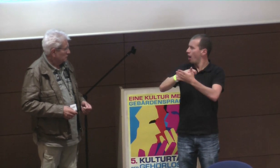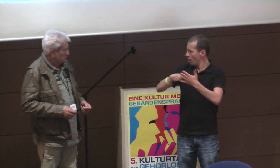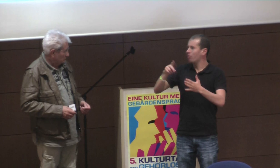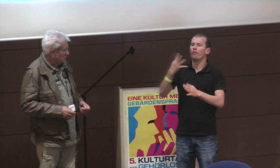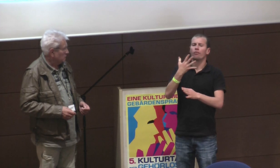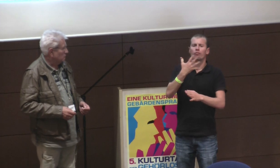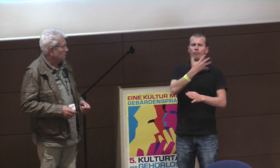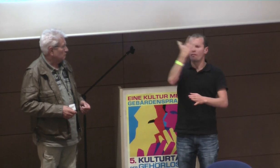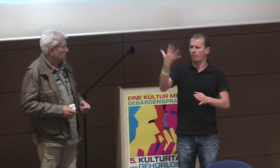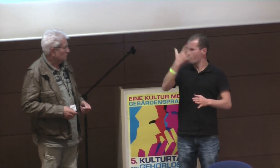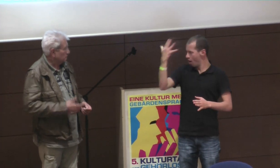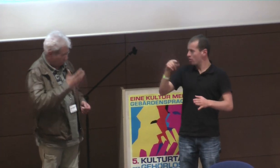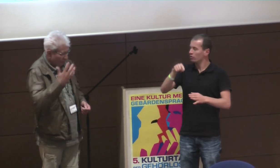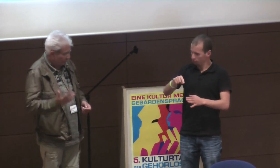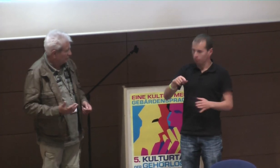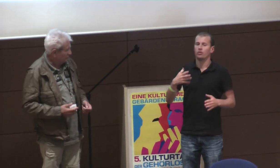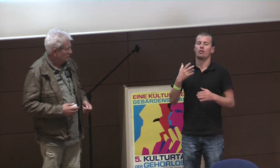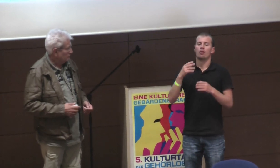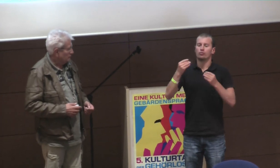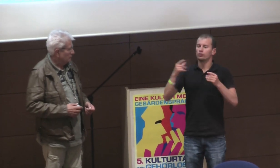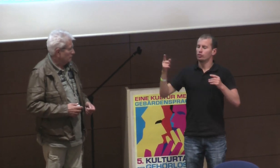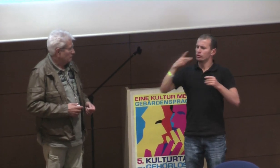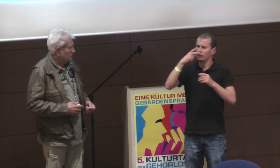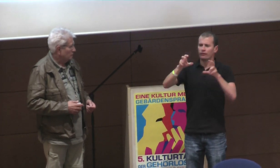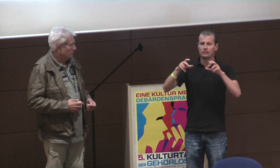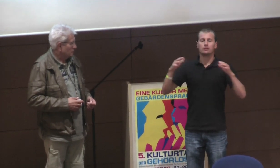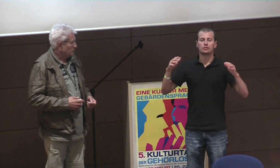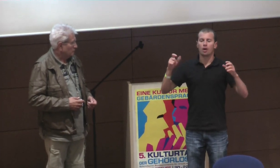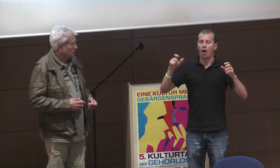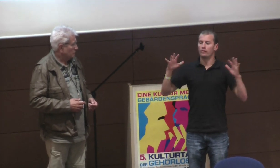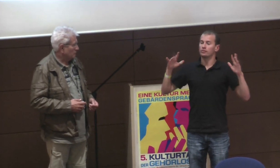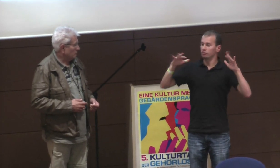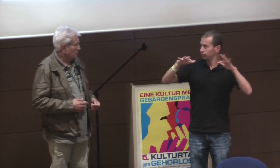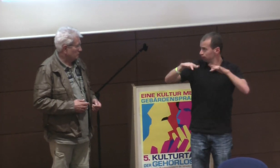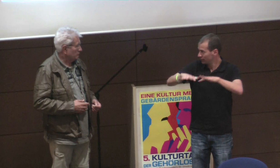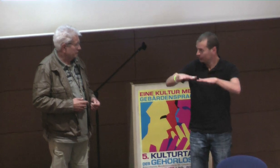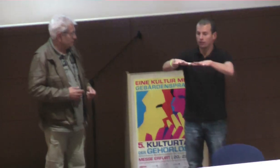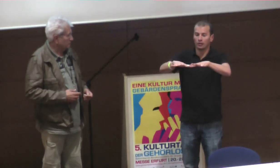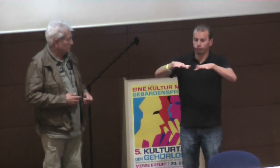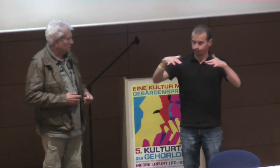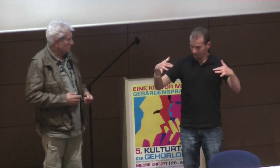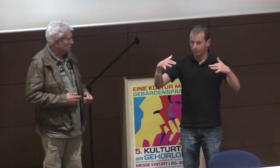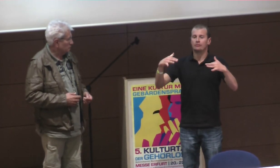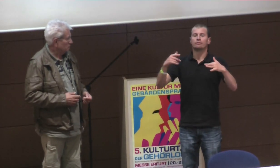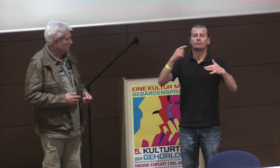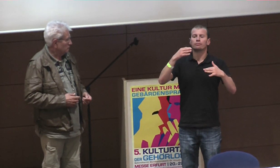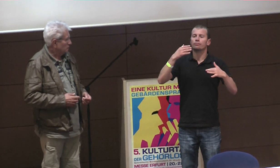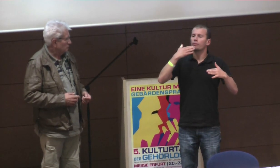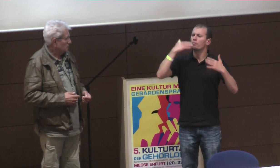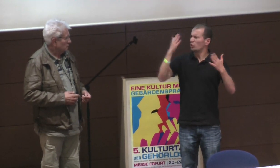weil, zwei die Bundespresidenten waren, die alle für die Jahre stattfinden, und, ähm, ähm, da gibt's ja, das sieht man ja öfter im Fernsehen, so relativ typisch, dass dann